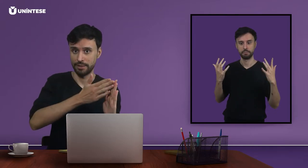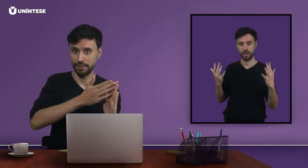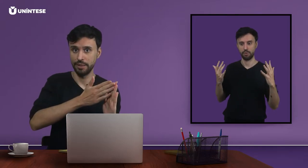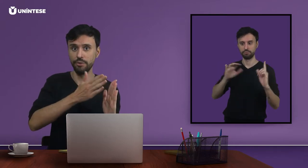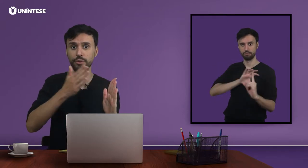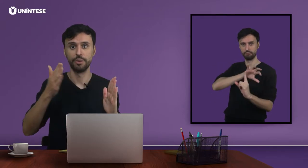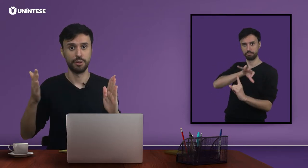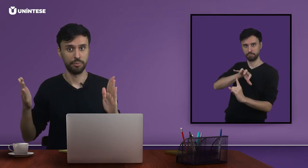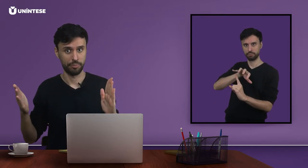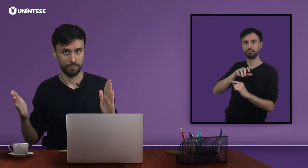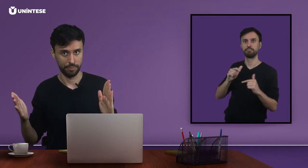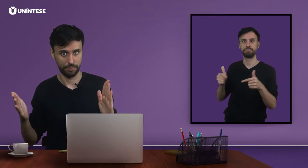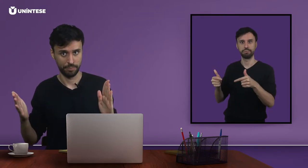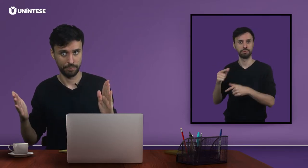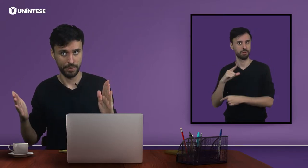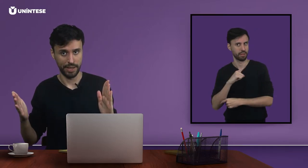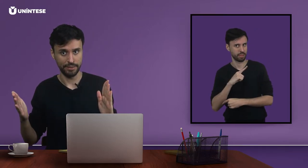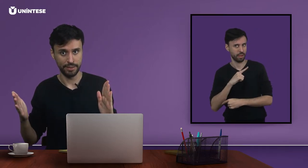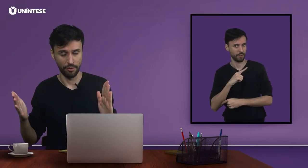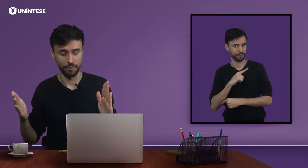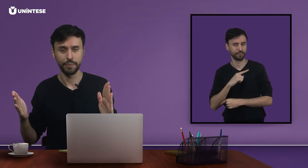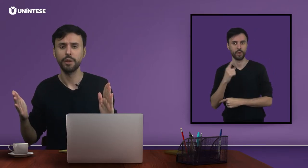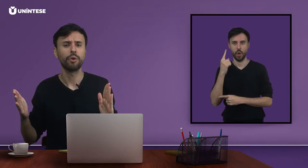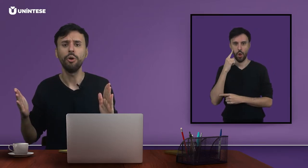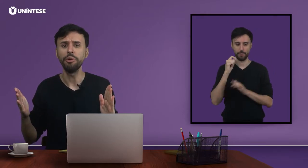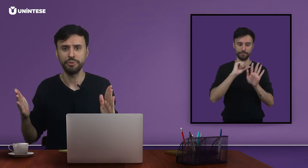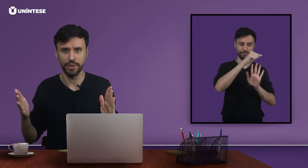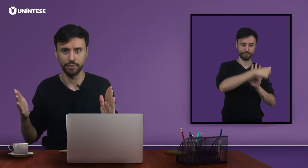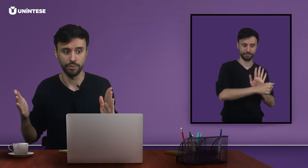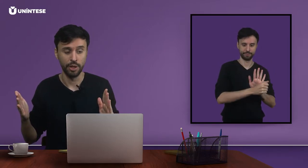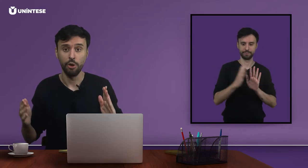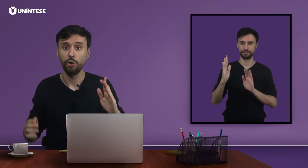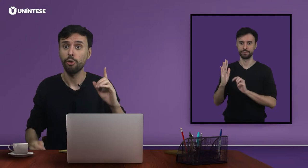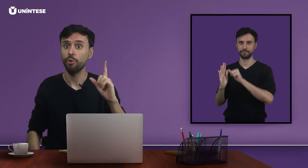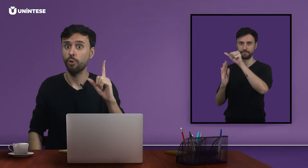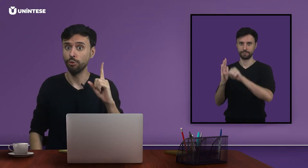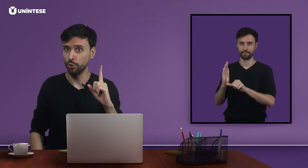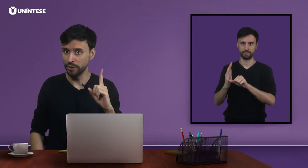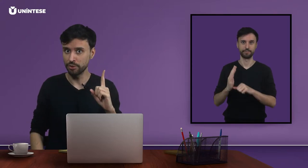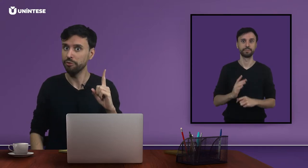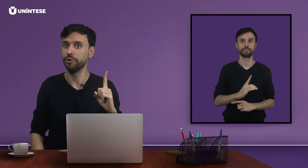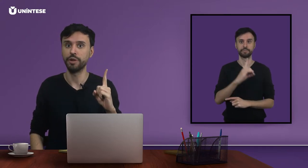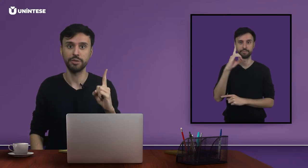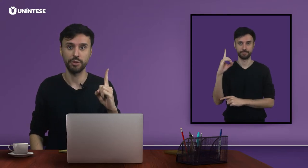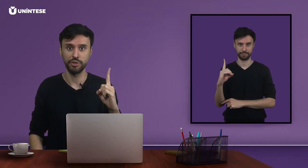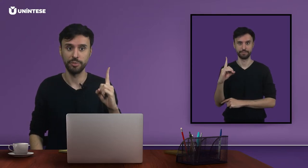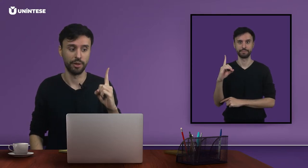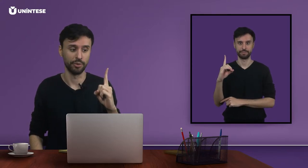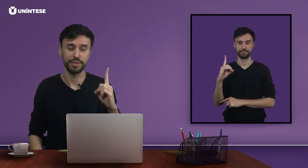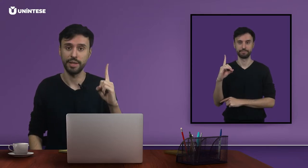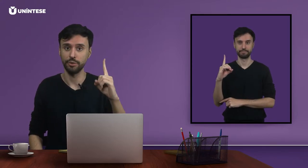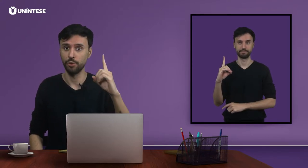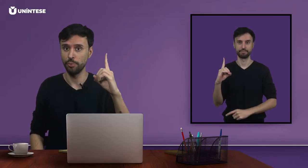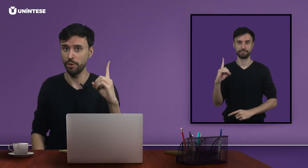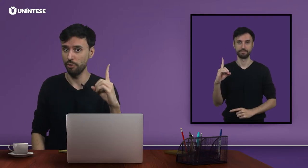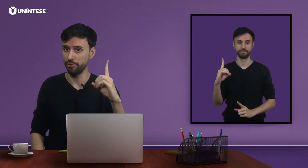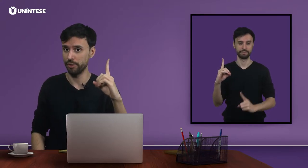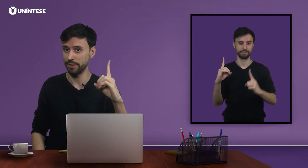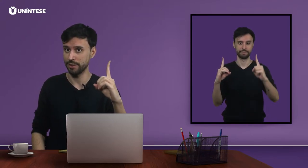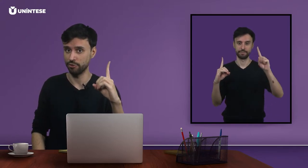ação para a ação. Como é feito? Com duas configurações de mão, sendo uma configuração